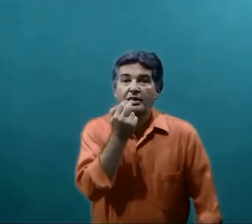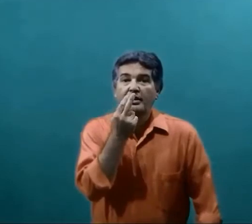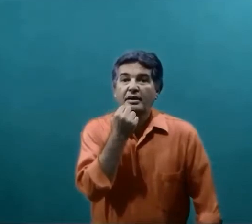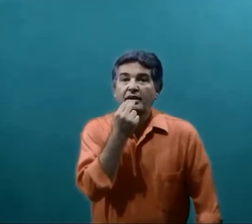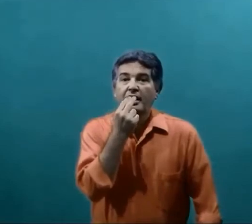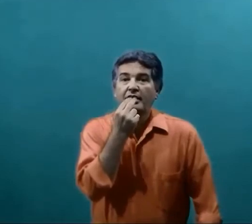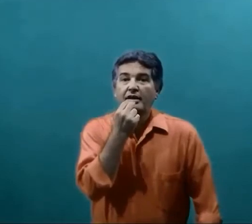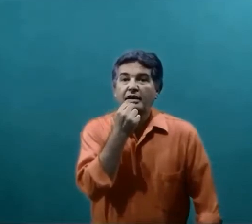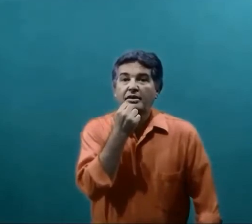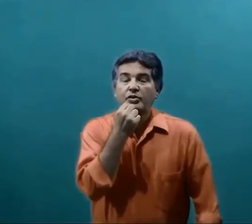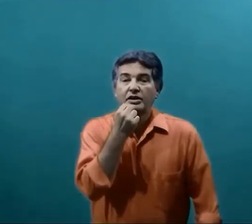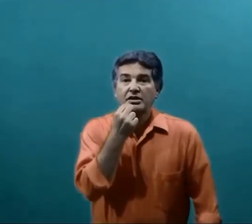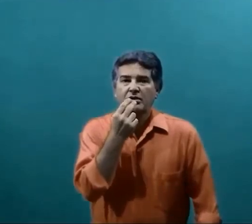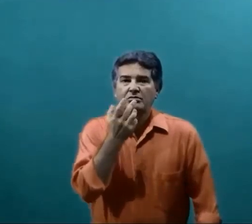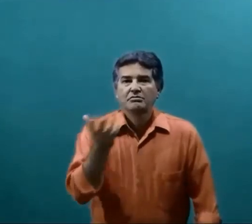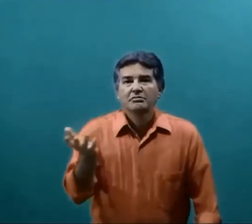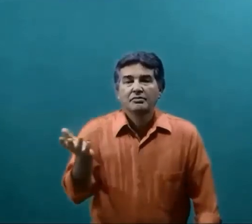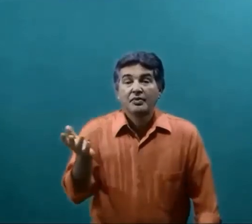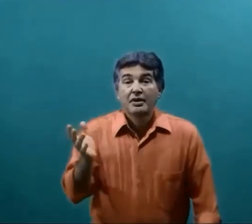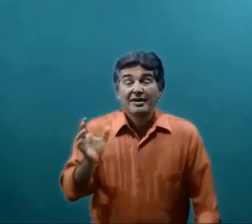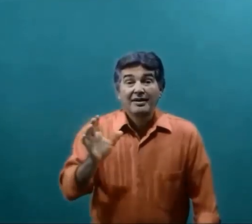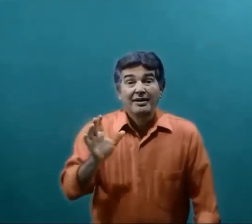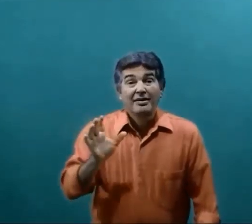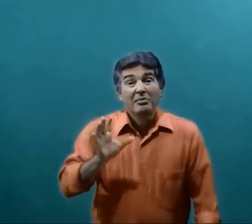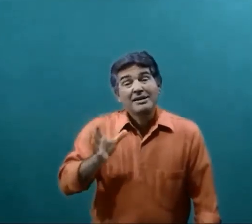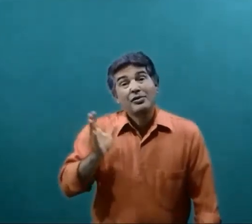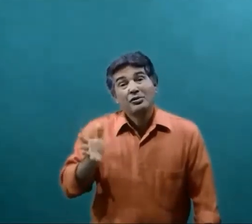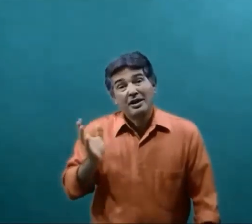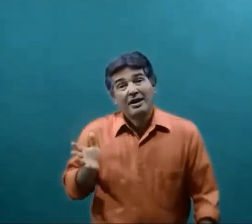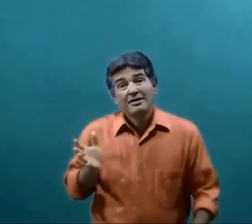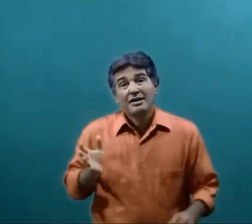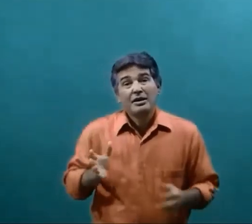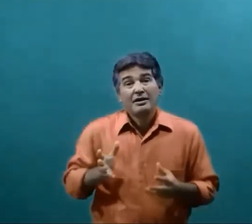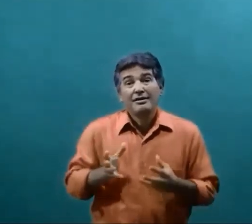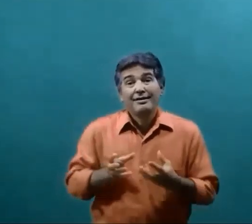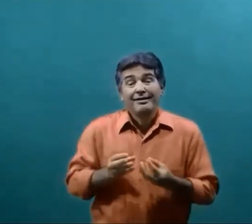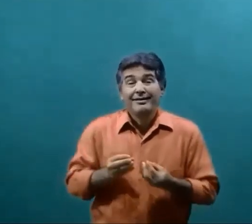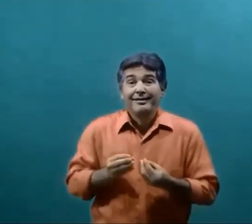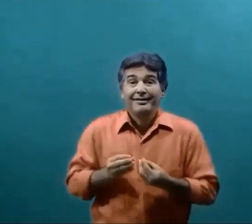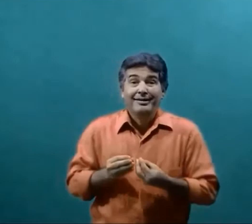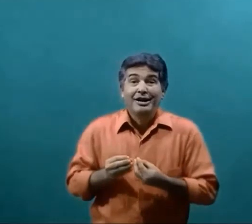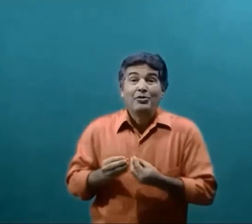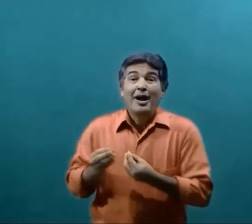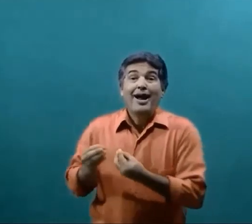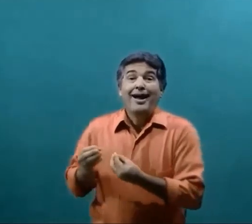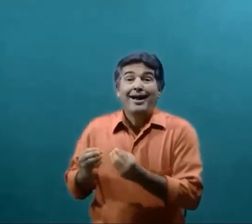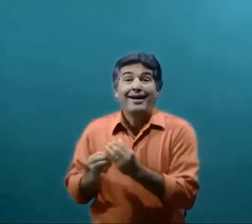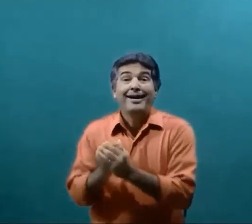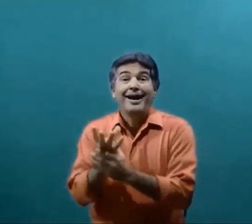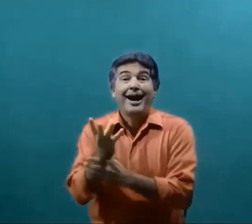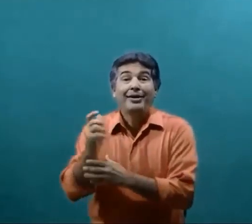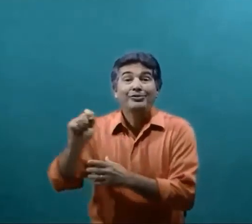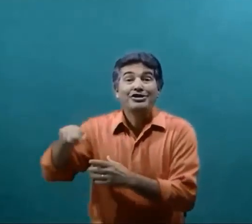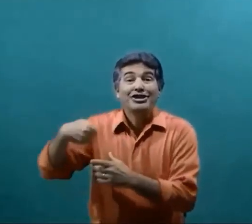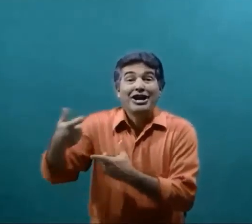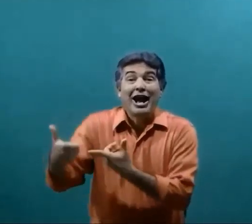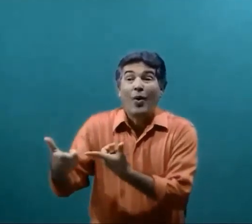E aí Nutrição Mas acontece que Não é Criar O sinal